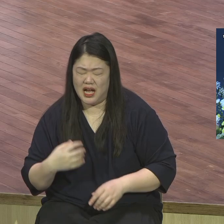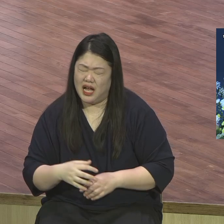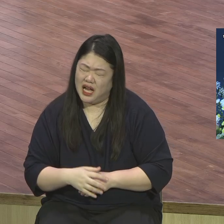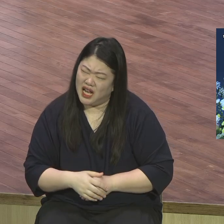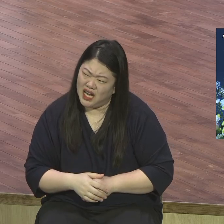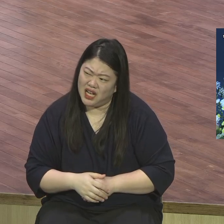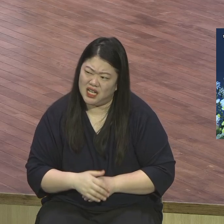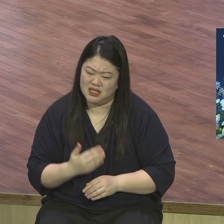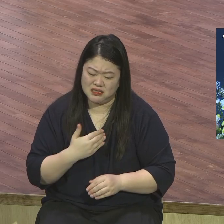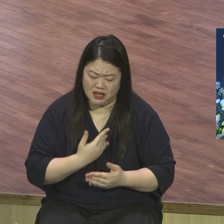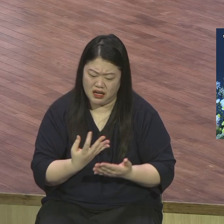부담됩니까